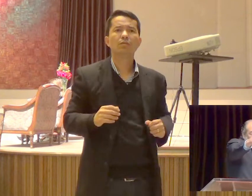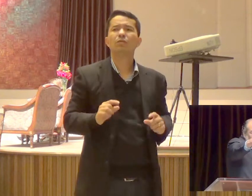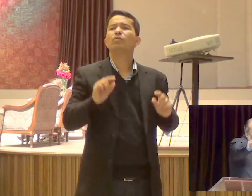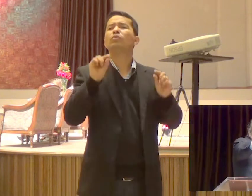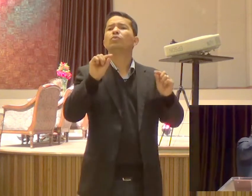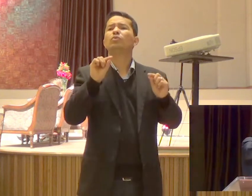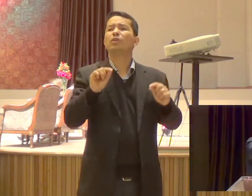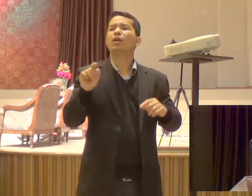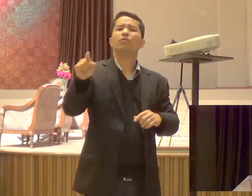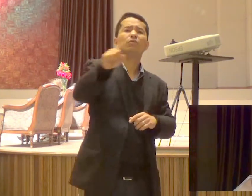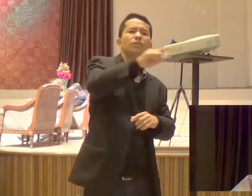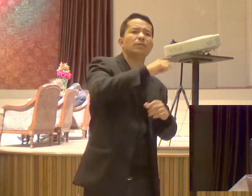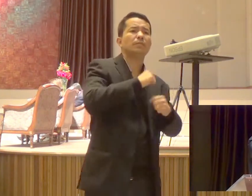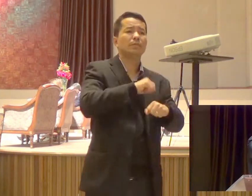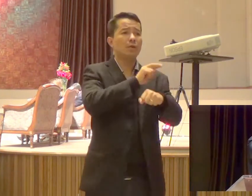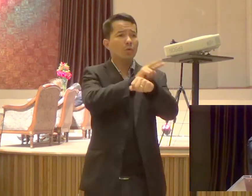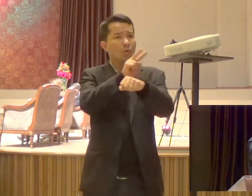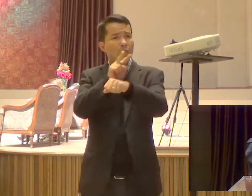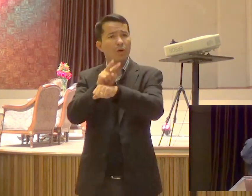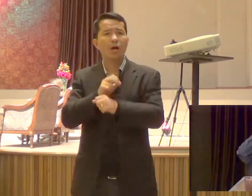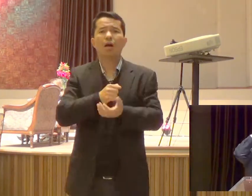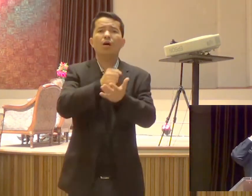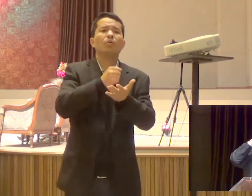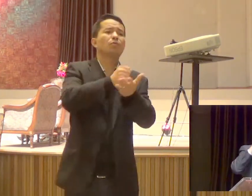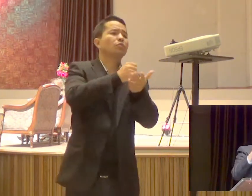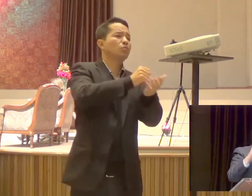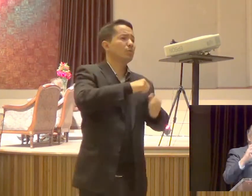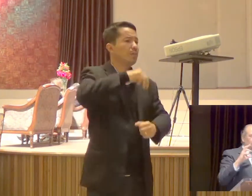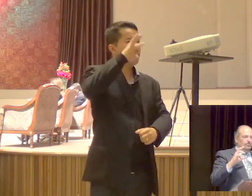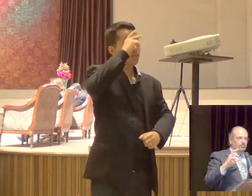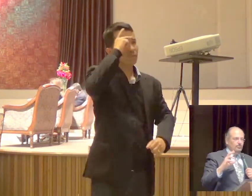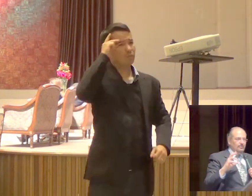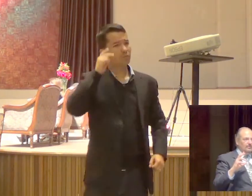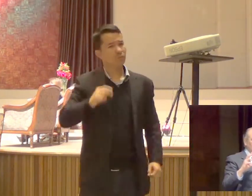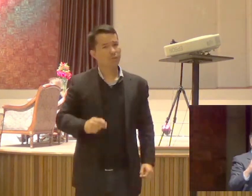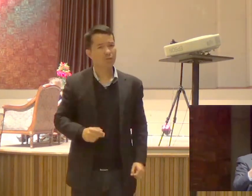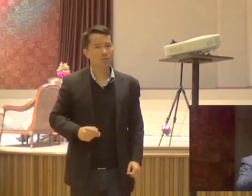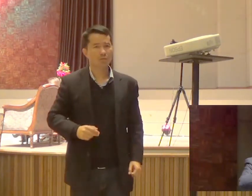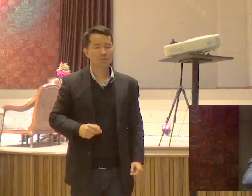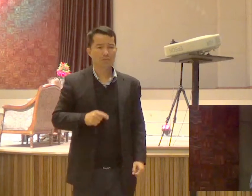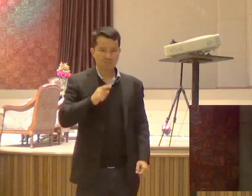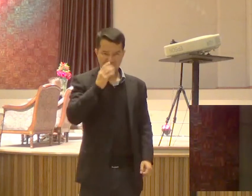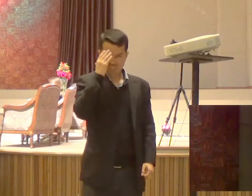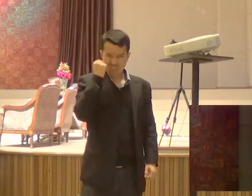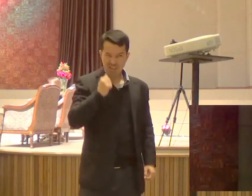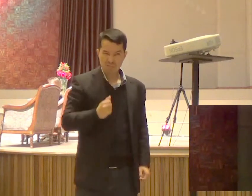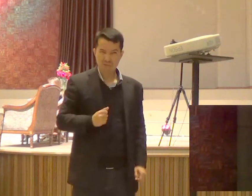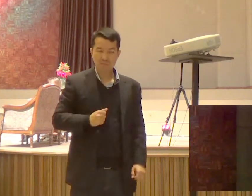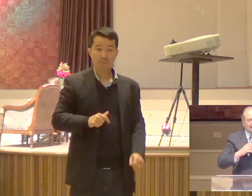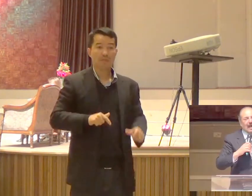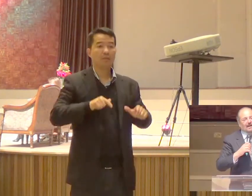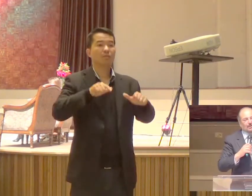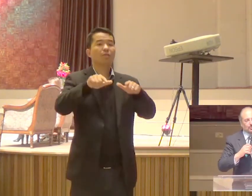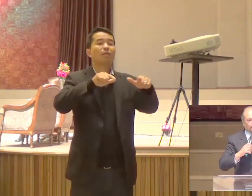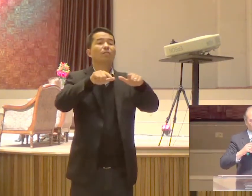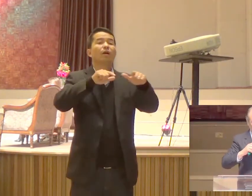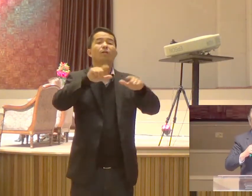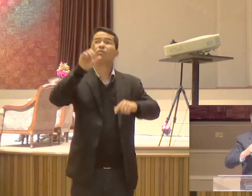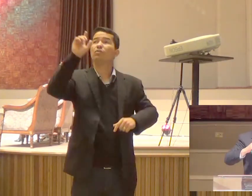pastoreio Sabe gente Na obra de Deus Não existe essa coisa De cargo Função